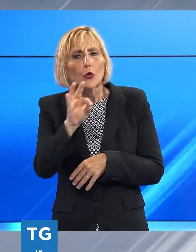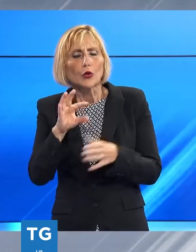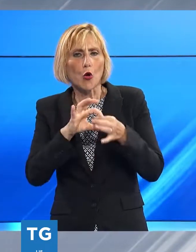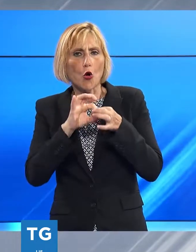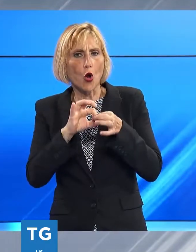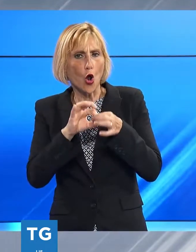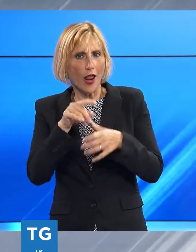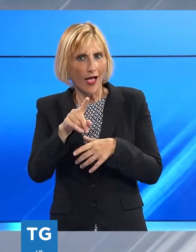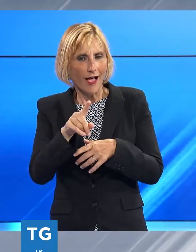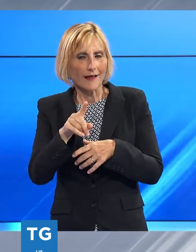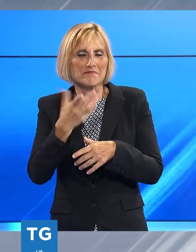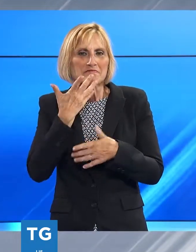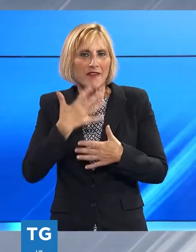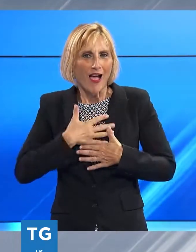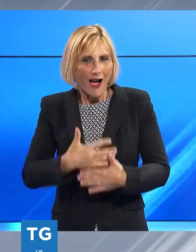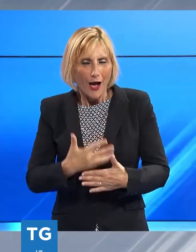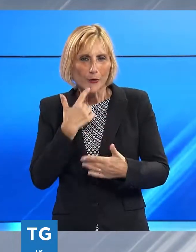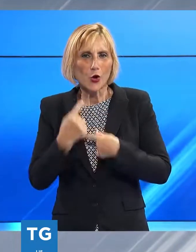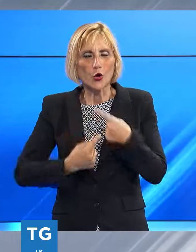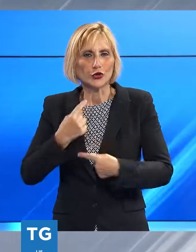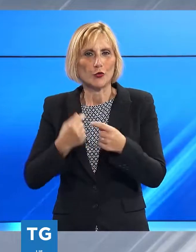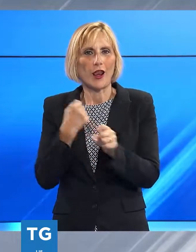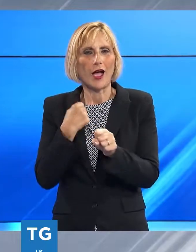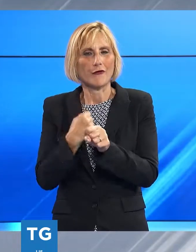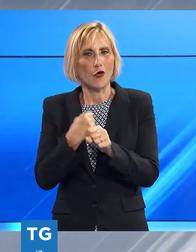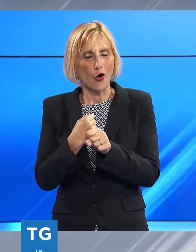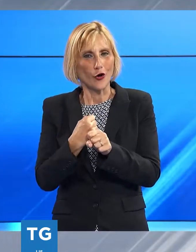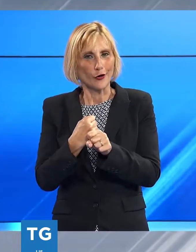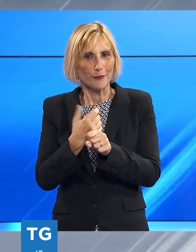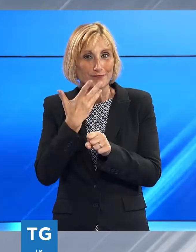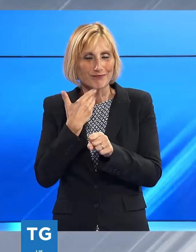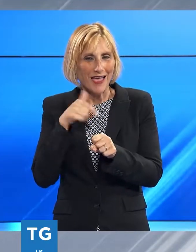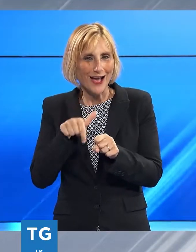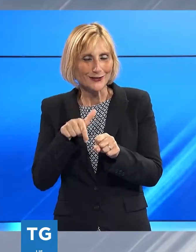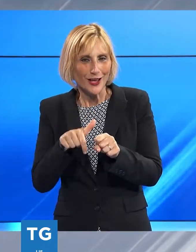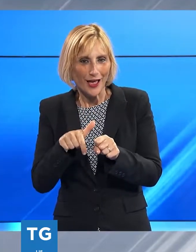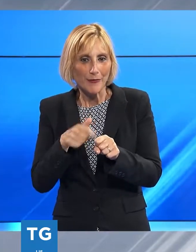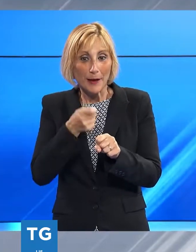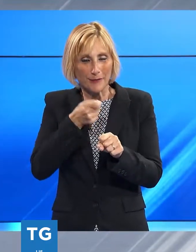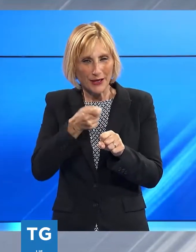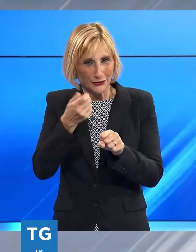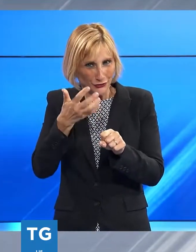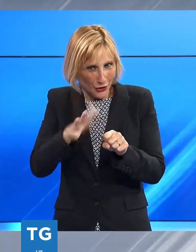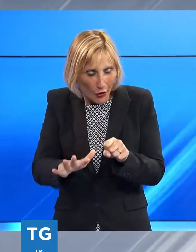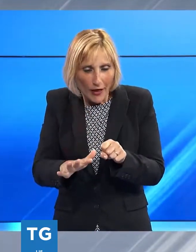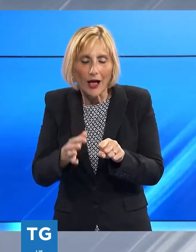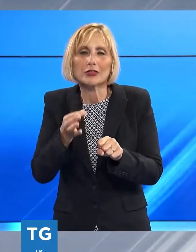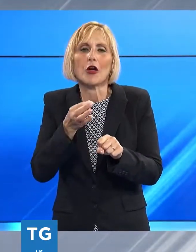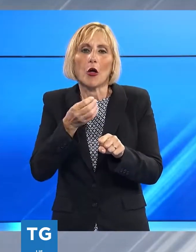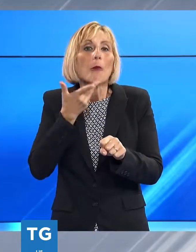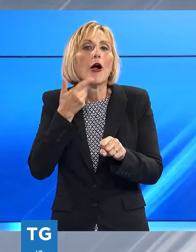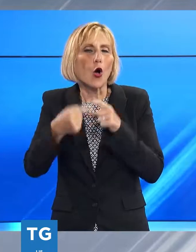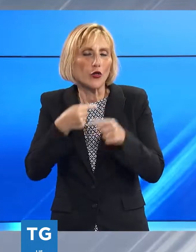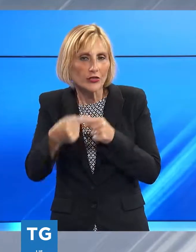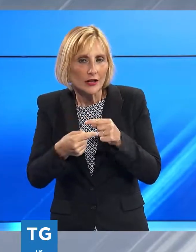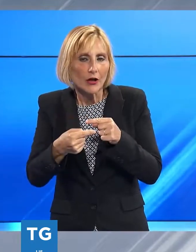amerebbero proseguire la loro attività professionale anche dopo il pensionamento e molti lo fanno a